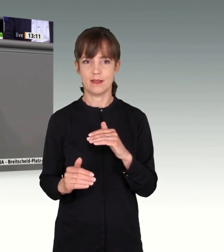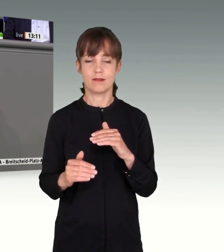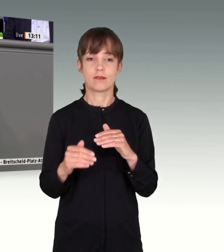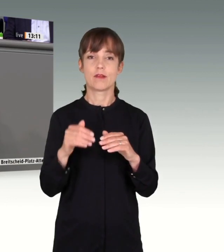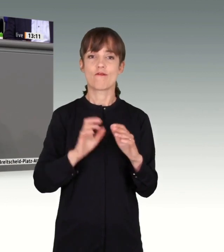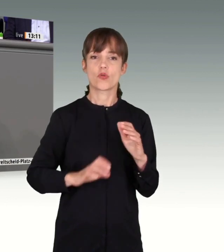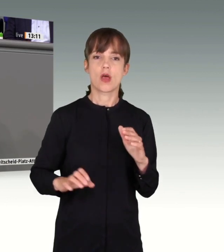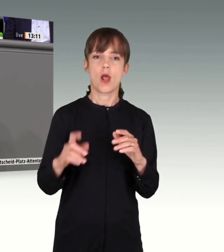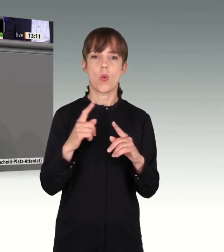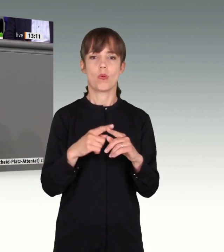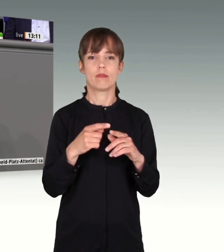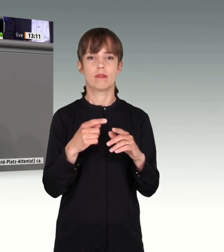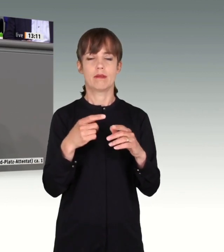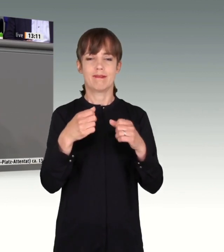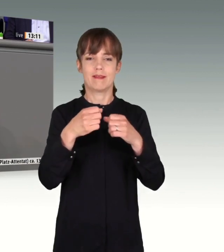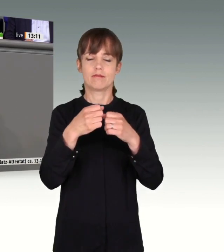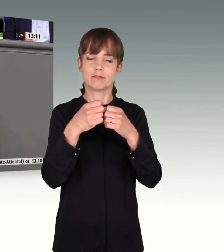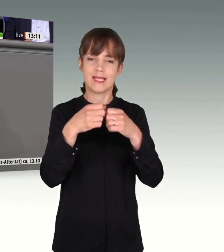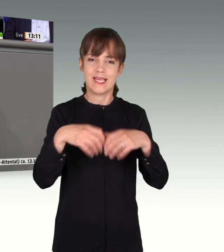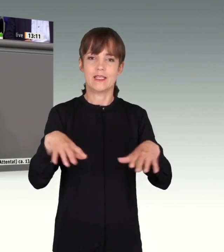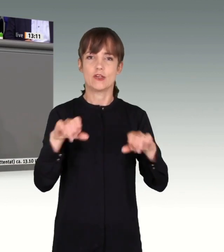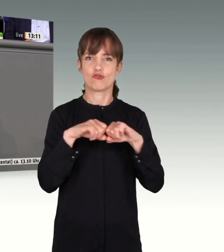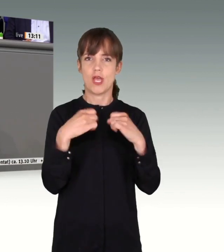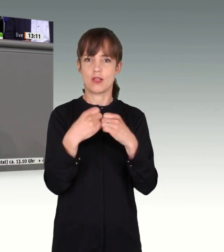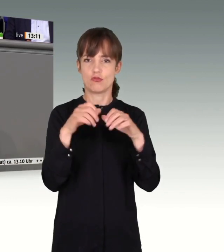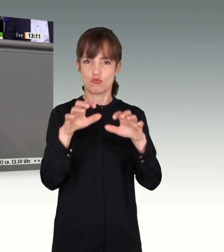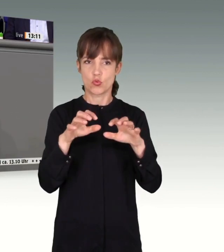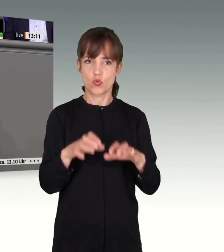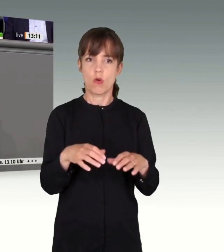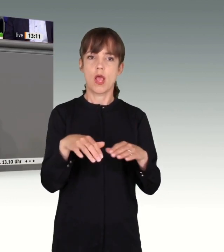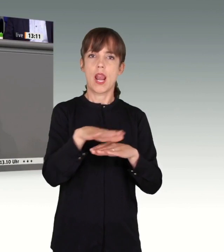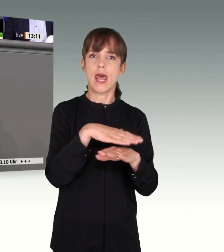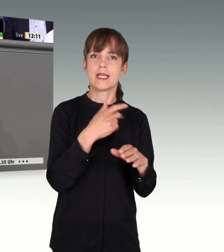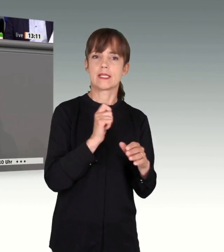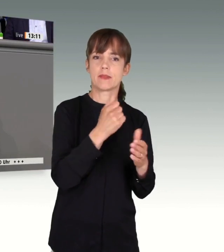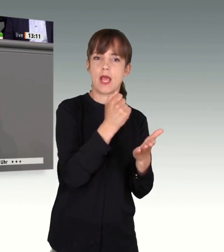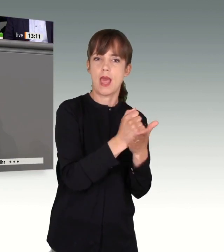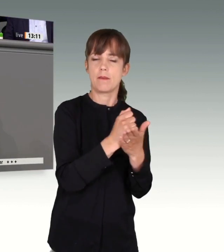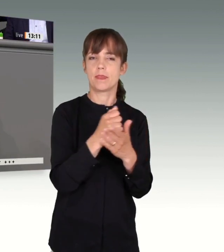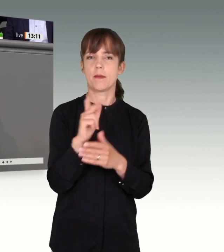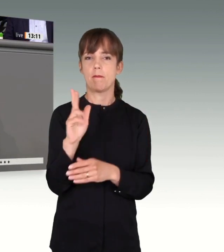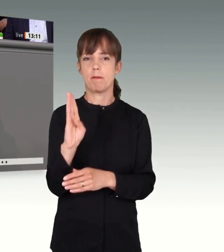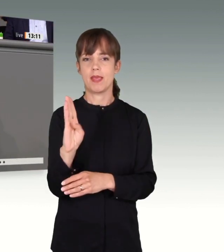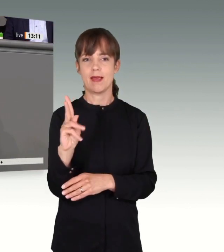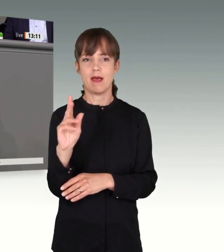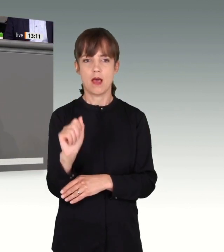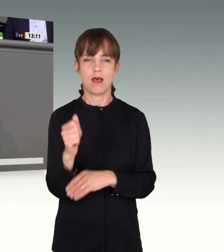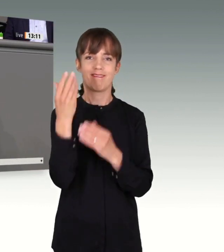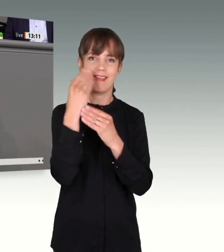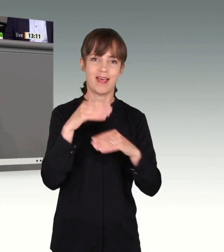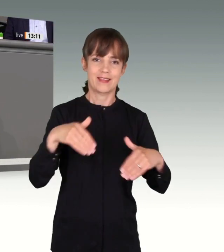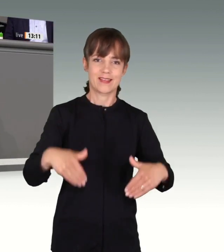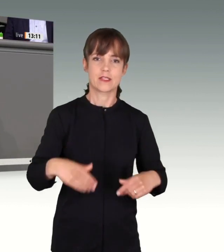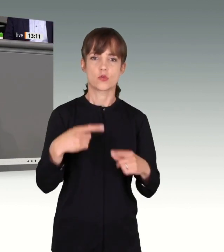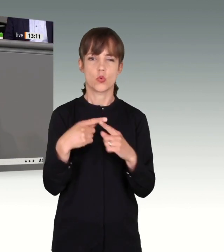föderalen und gegliederten Staatsstruktur haben, zwischen Landeskriminalämtern, BKA, Nachrichtendiensten und den